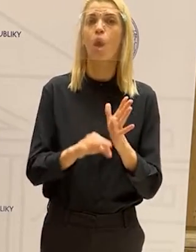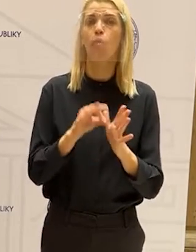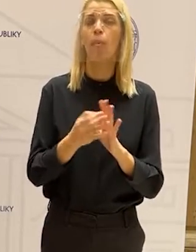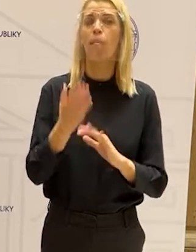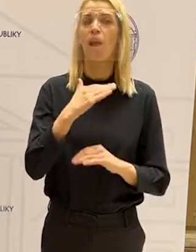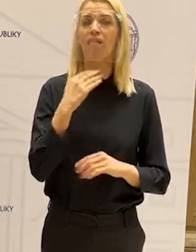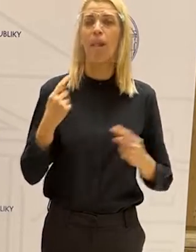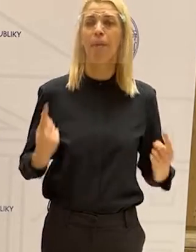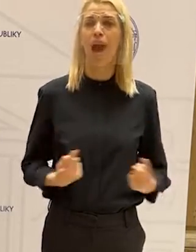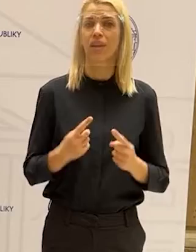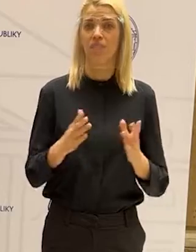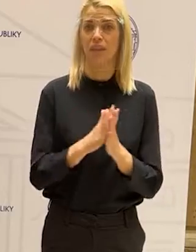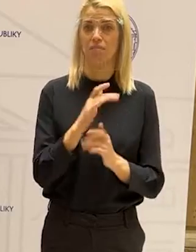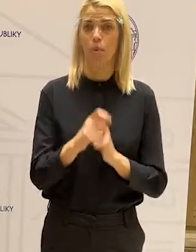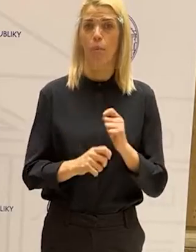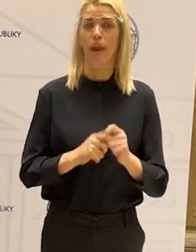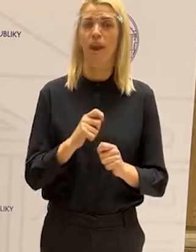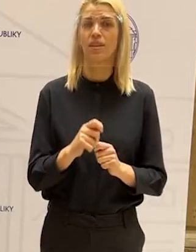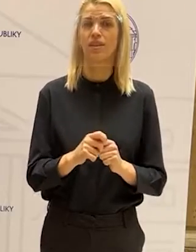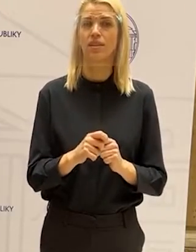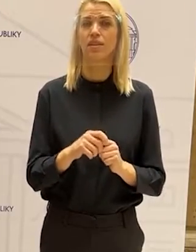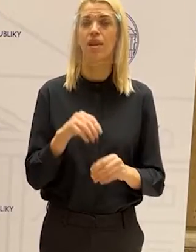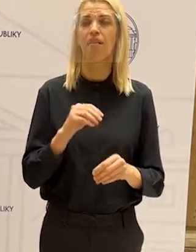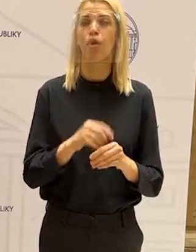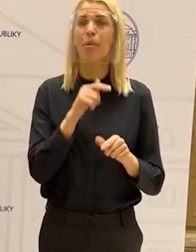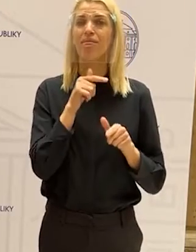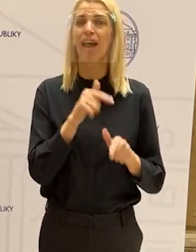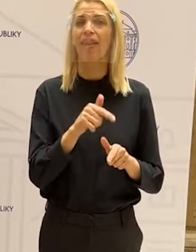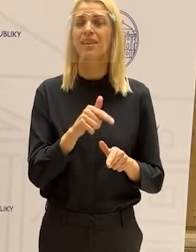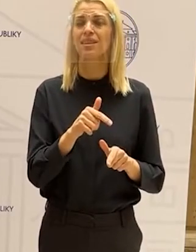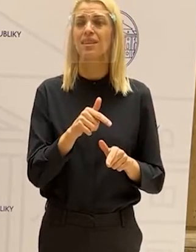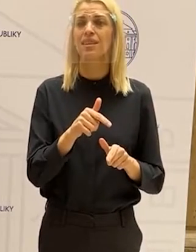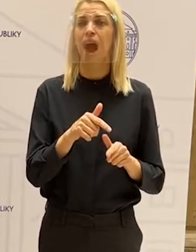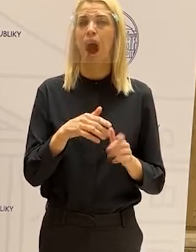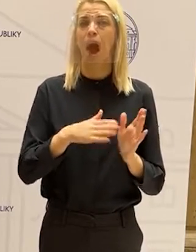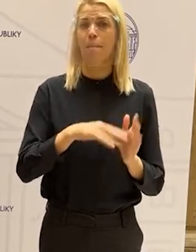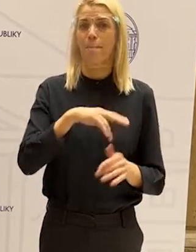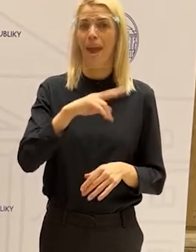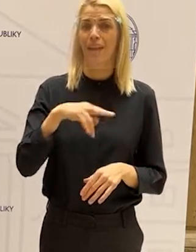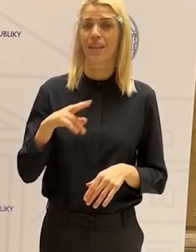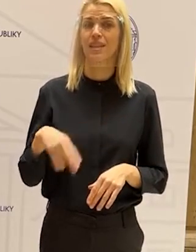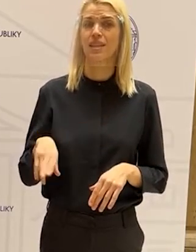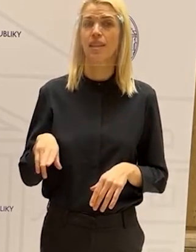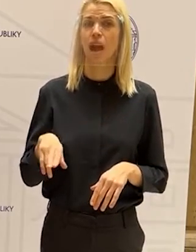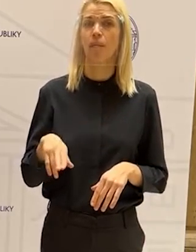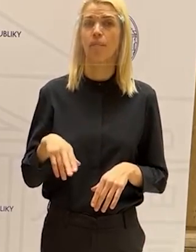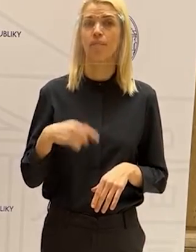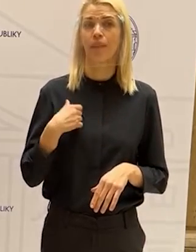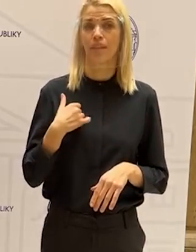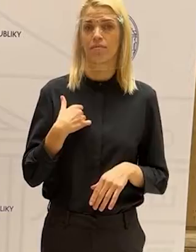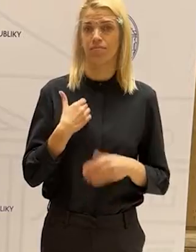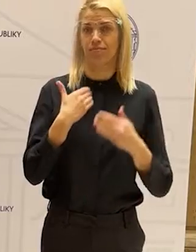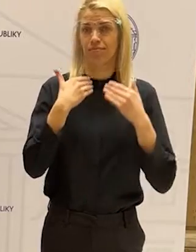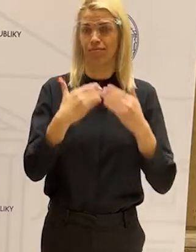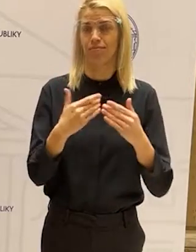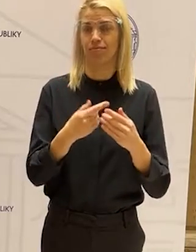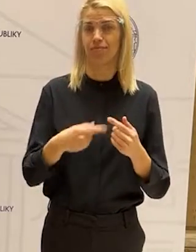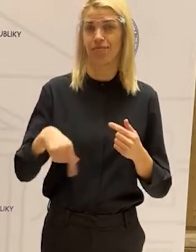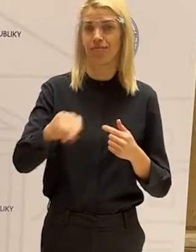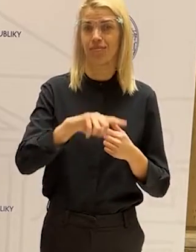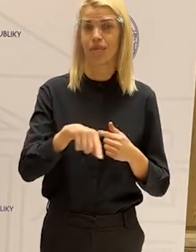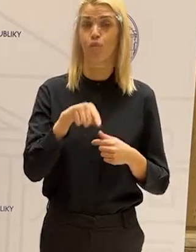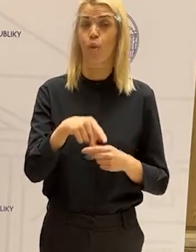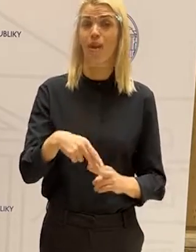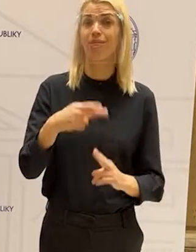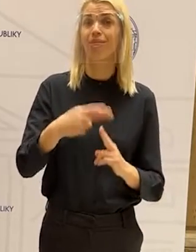bola veľmi aktivná spolupráca s nadáciou Markíza. Ja aj v tomto momente aj pred vami chcem vysloviť poďakovanie, pretože